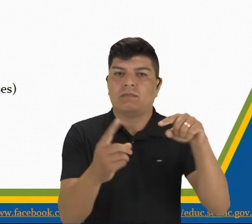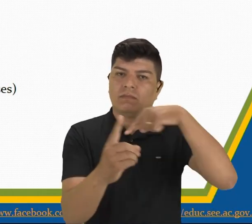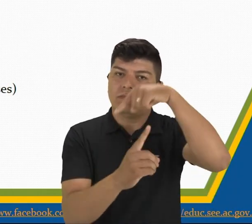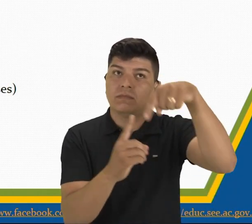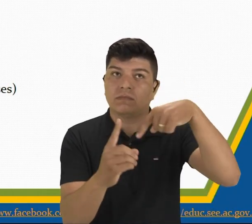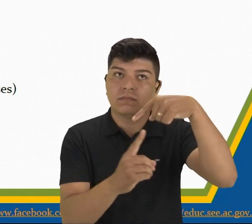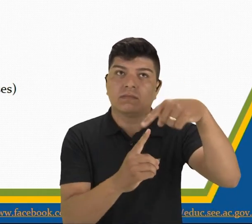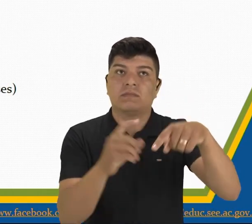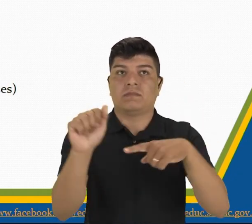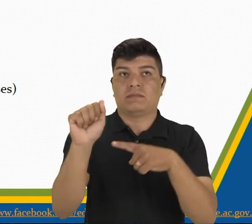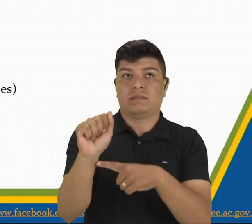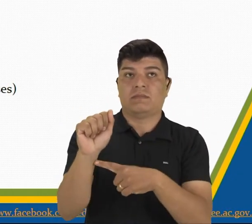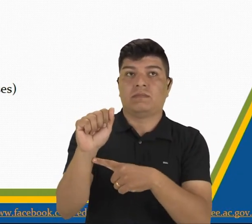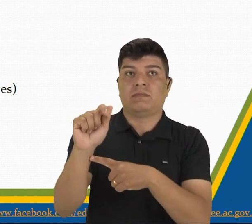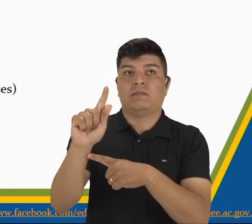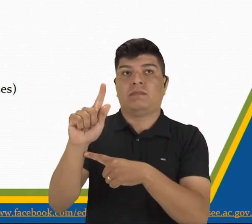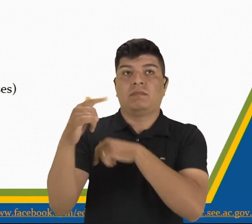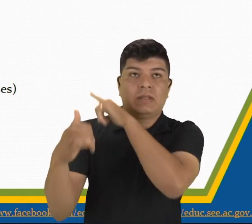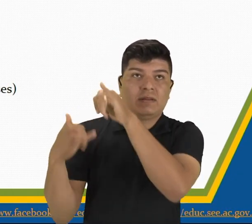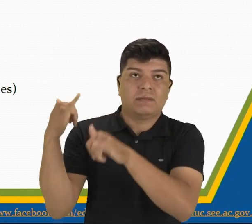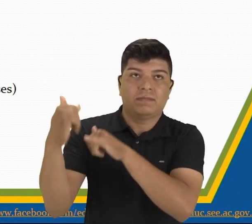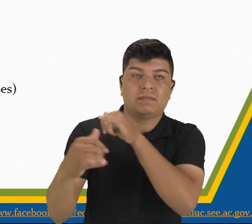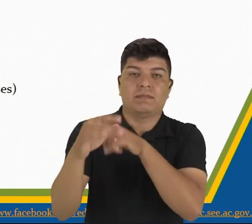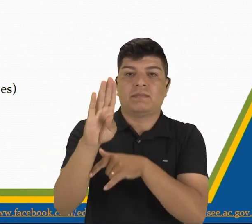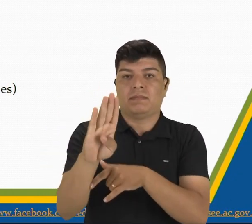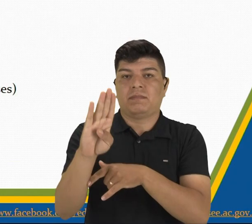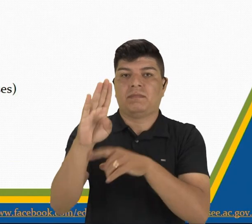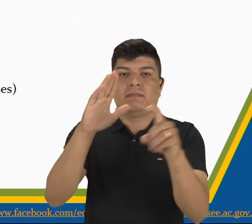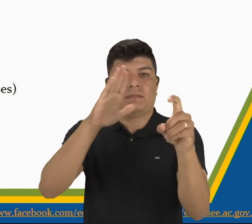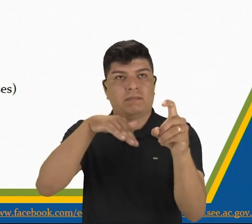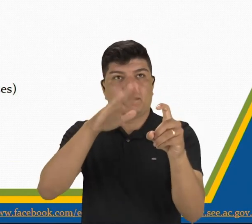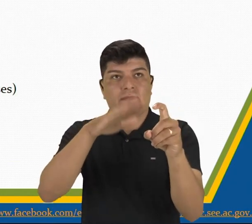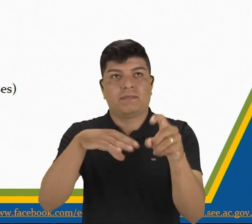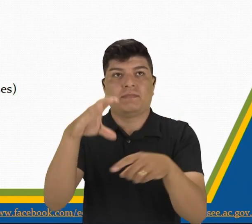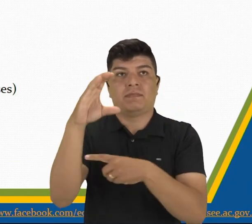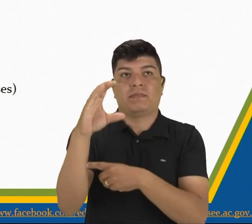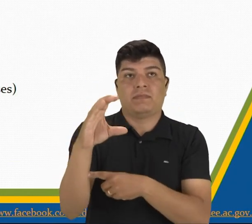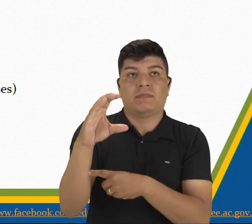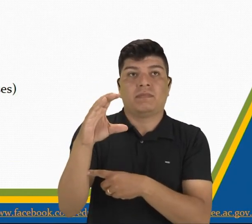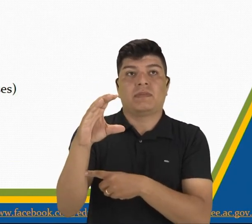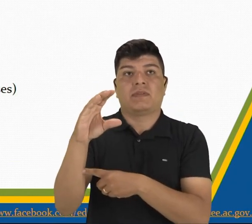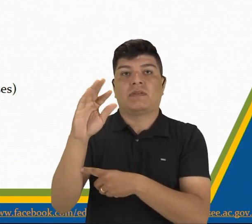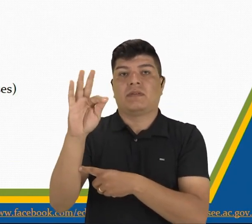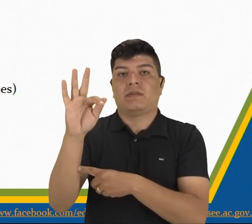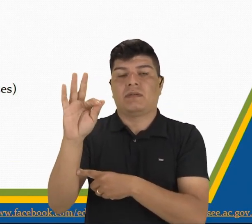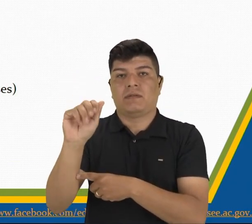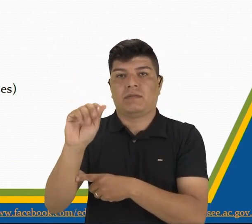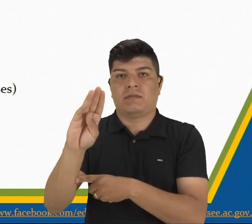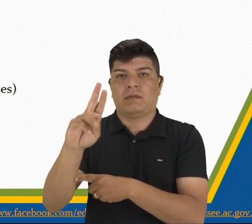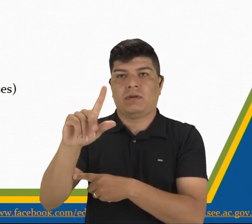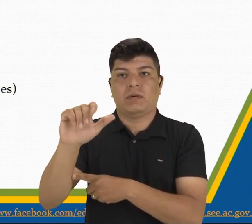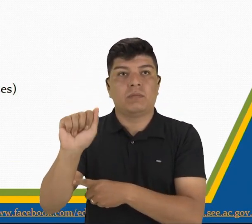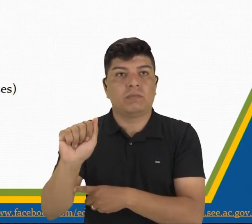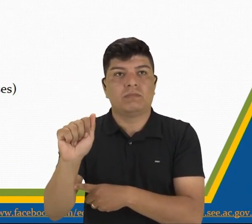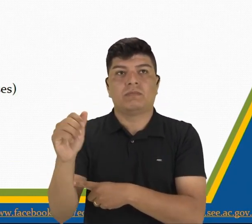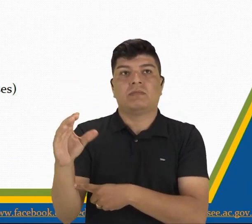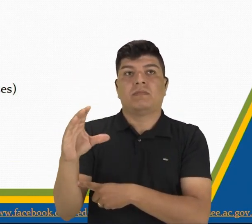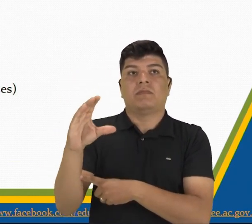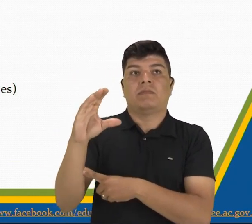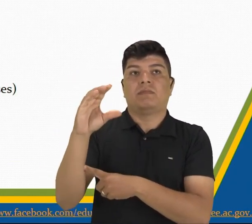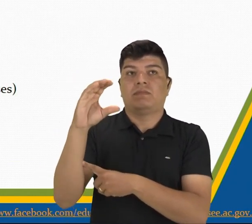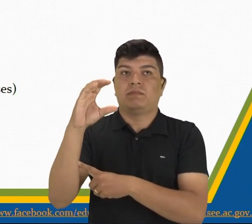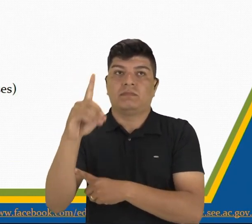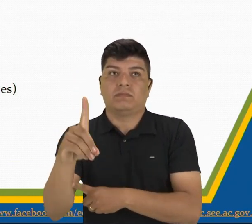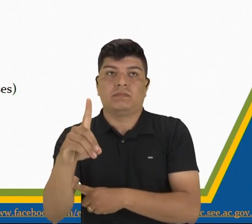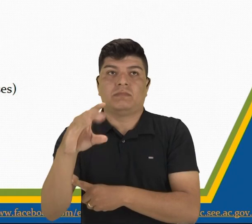Alternativa A. Leyenda. B. Mito. C. Fábula. D. Cuento. E.